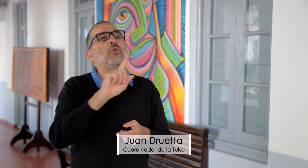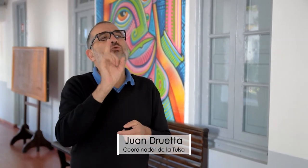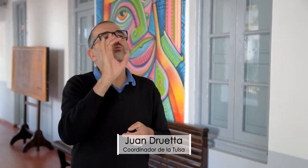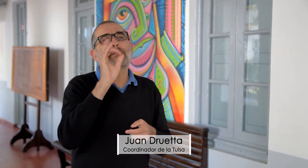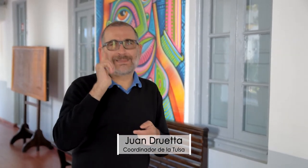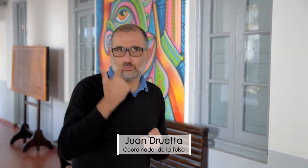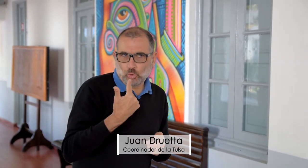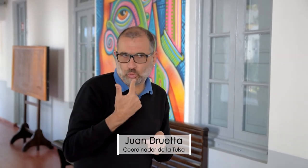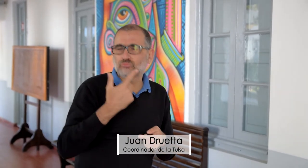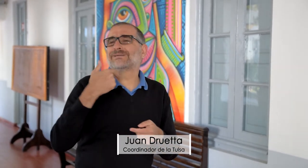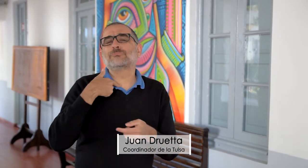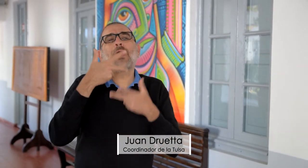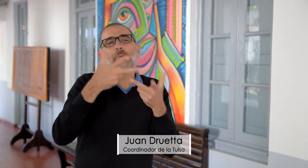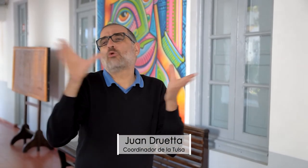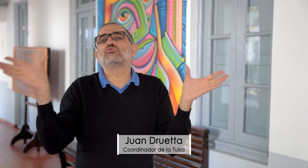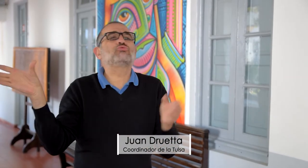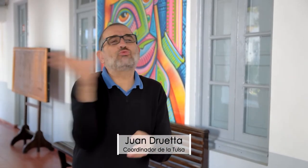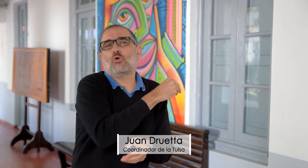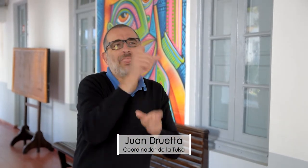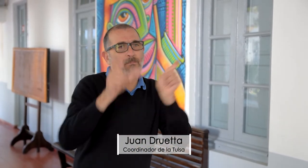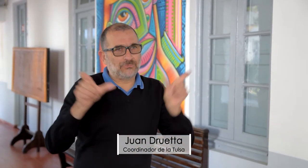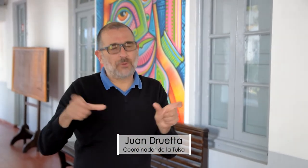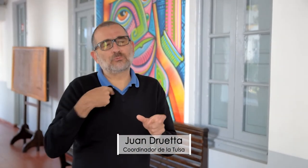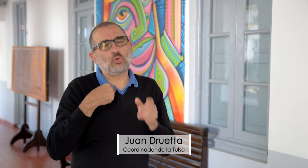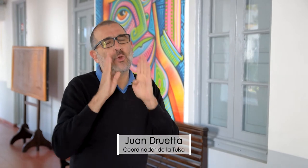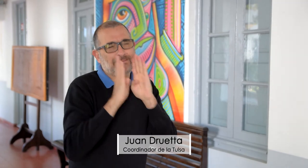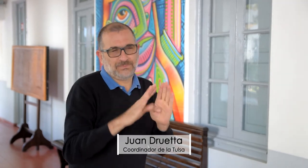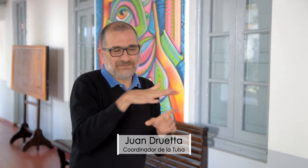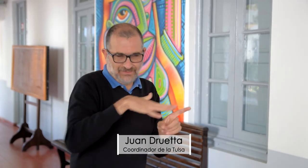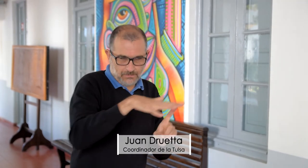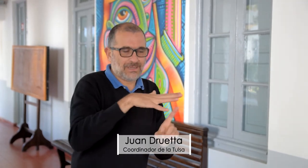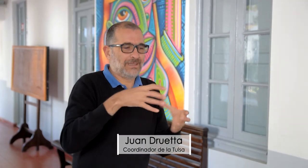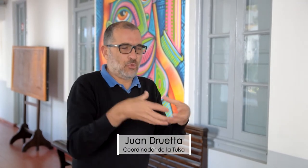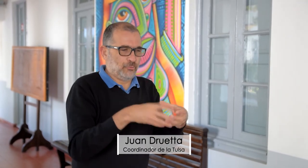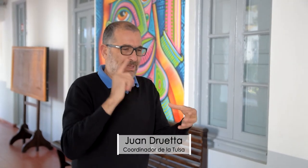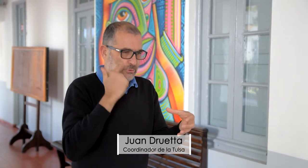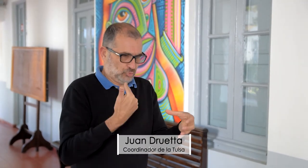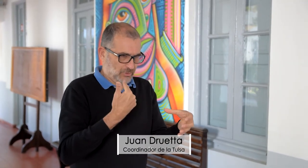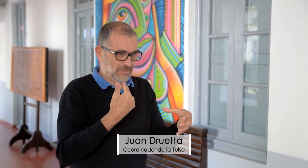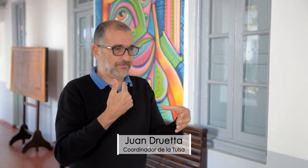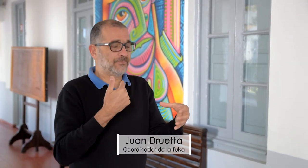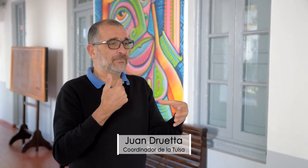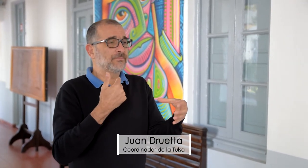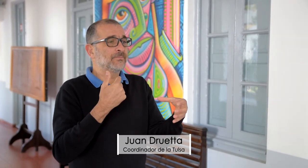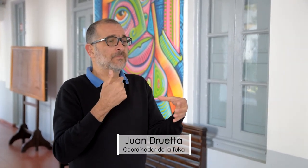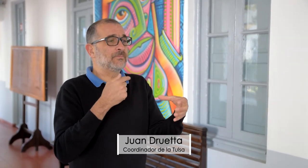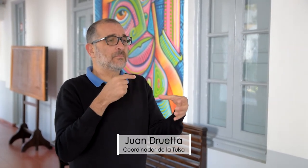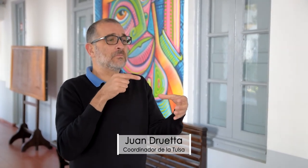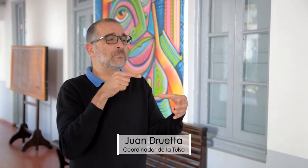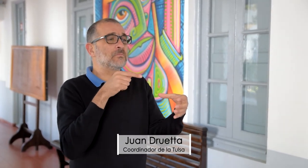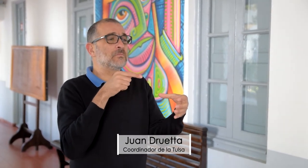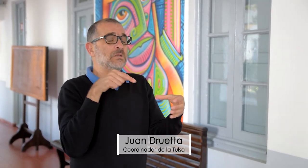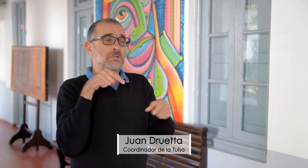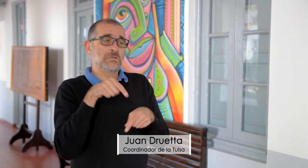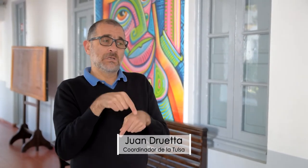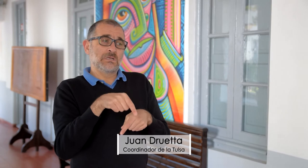géneros. No es solamente para personas sordas. Hablamos en términos generales, sí, está como especialmente para ellos, pero no es